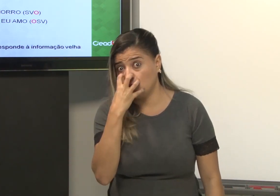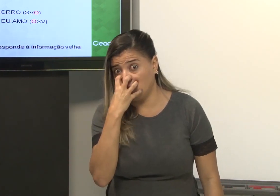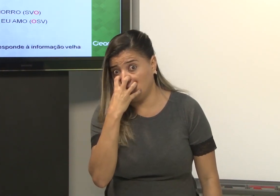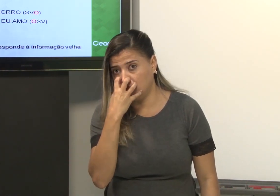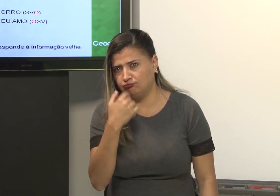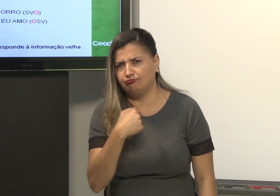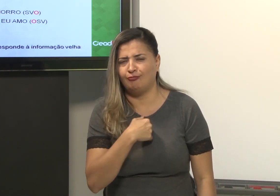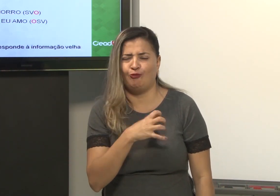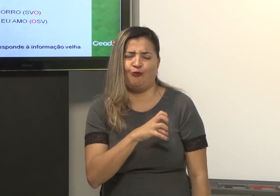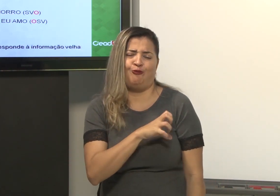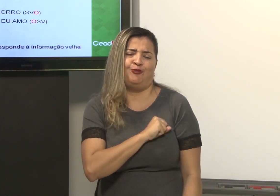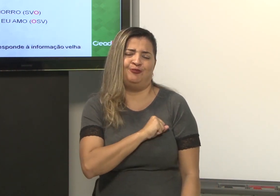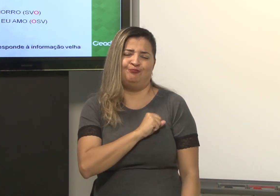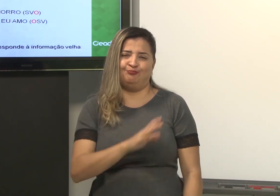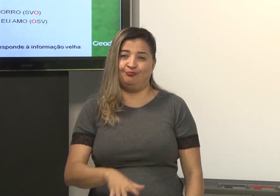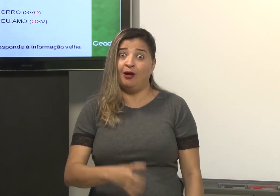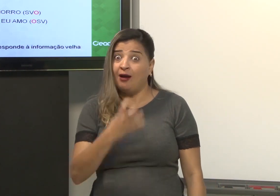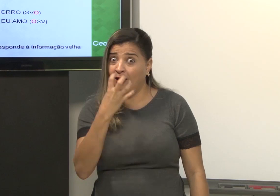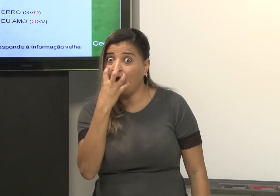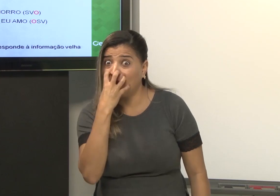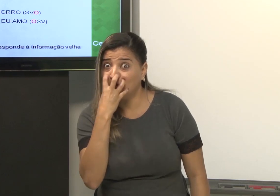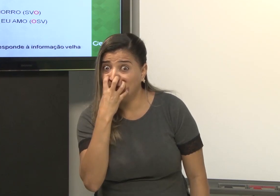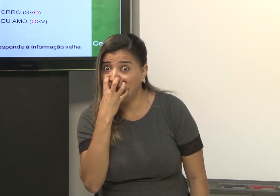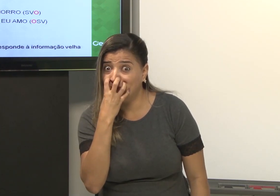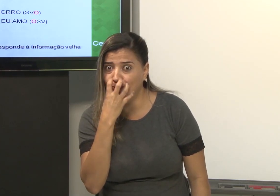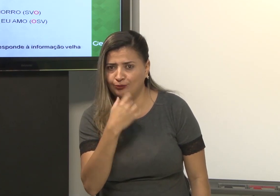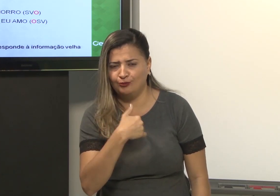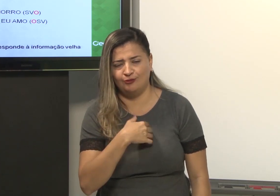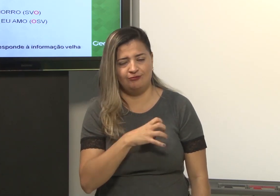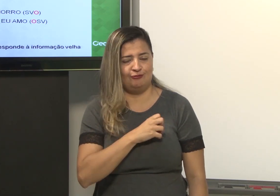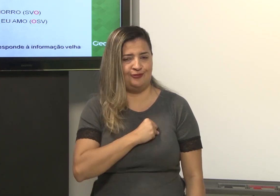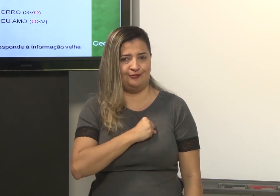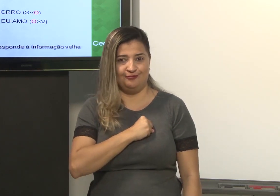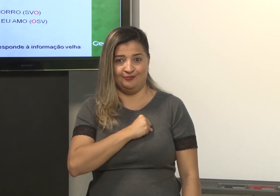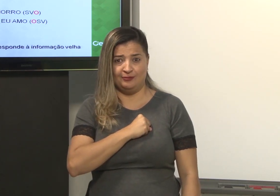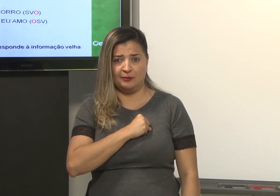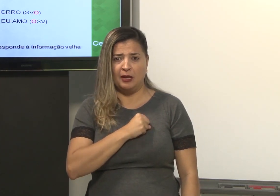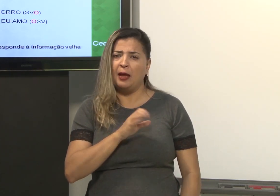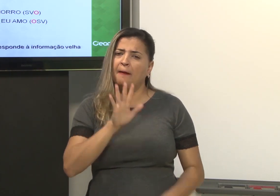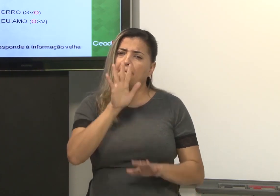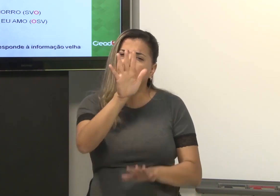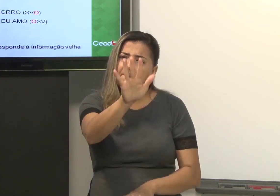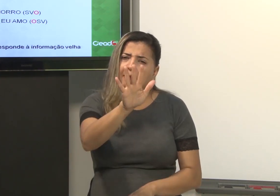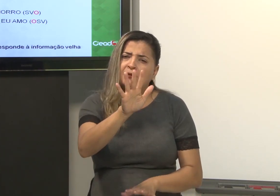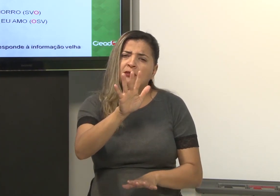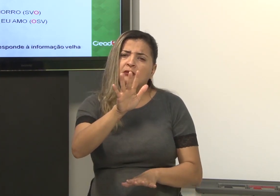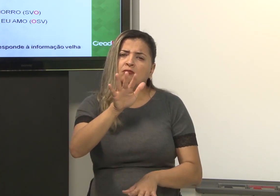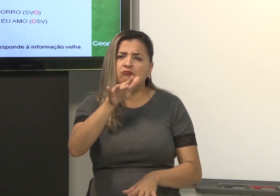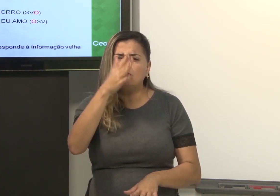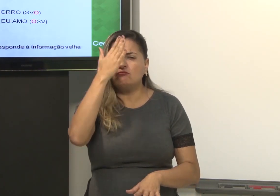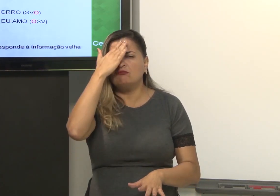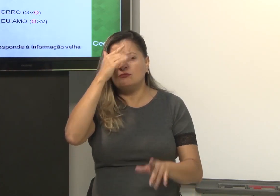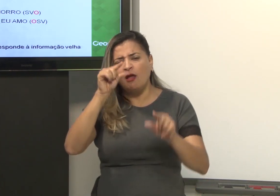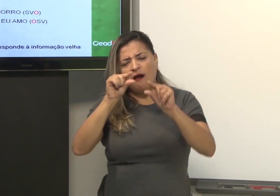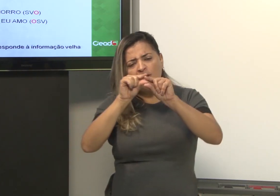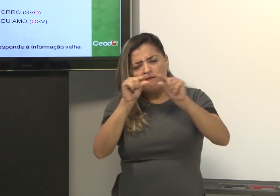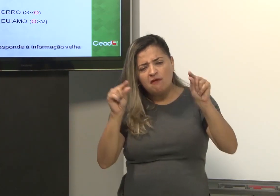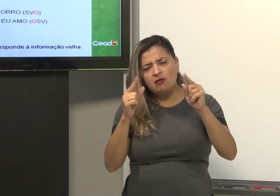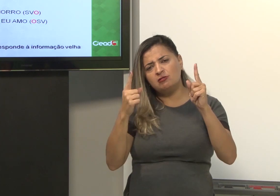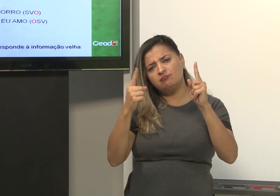Cachorro, eu amo. Cachorro, eu amo. Mas, por exemplo, se